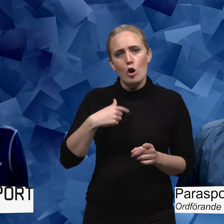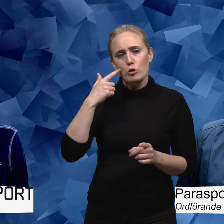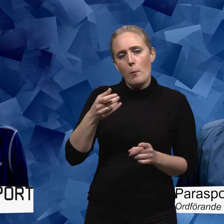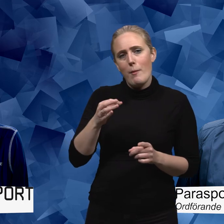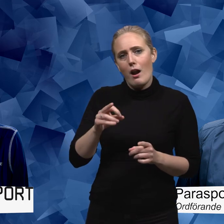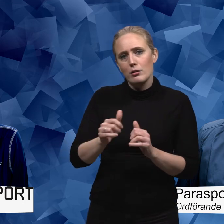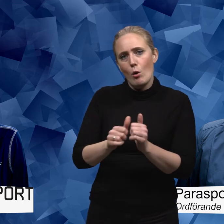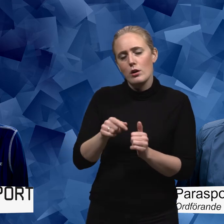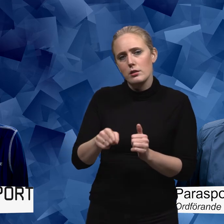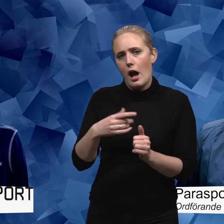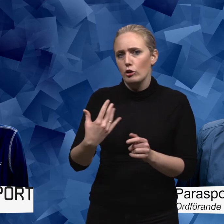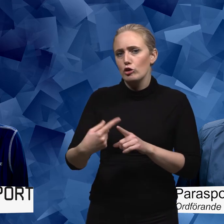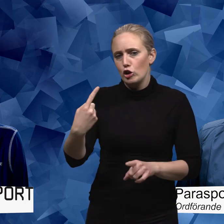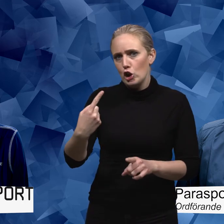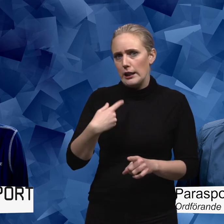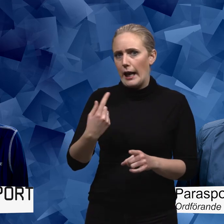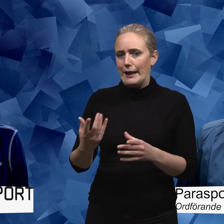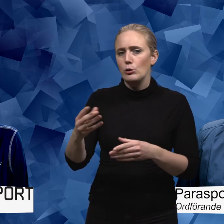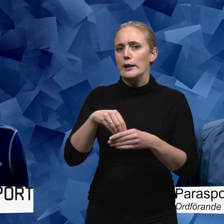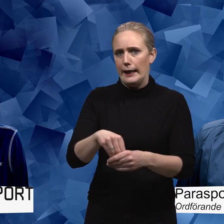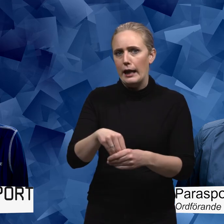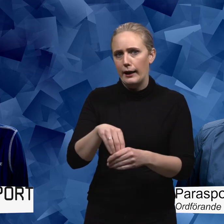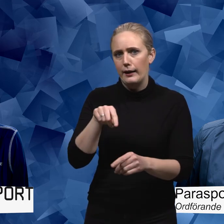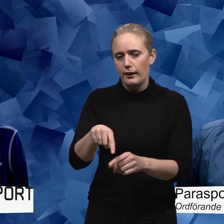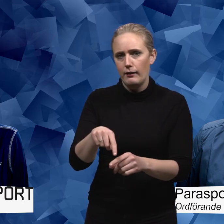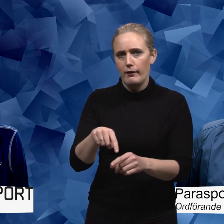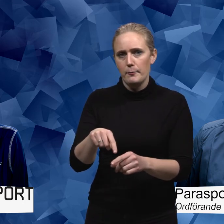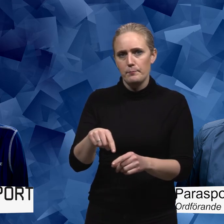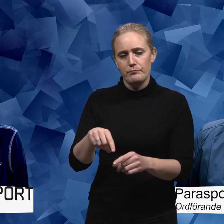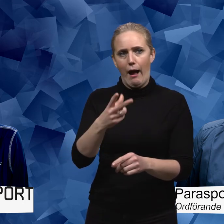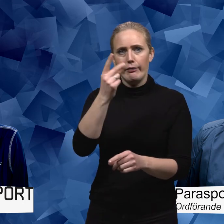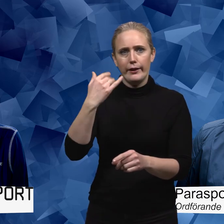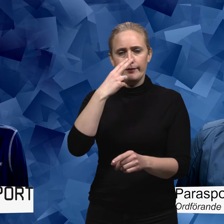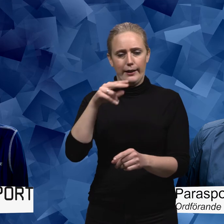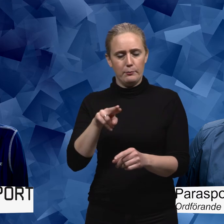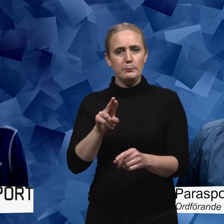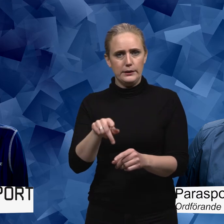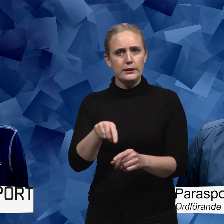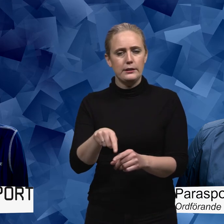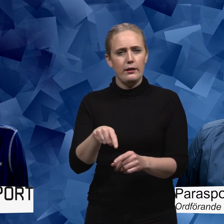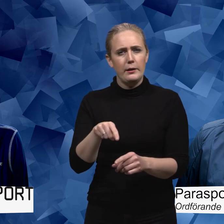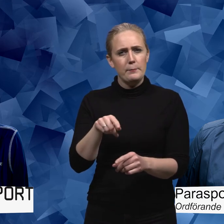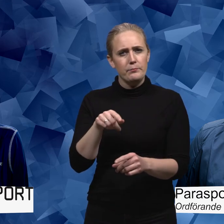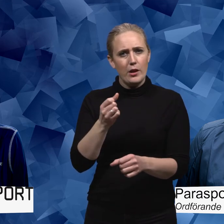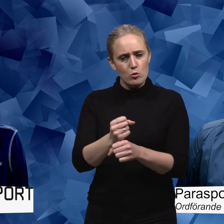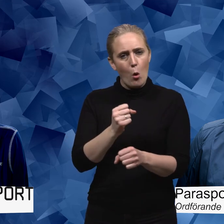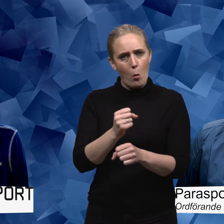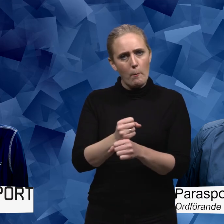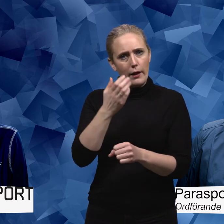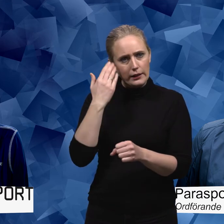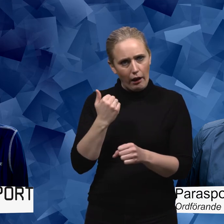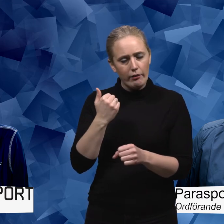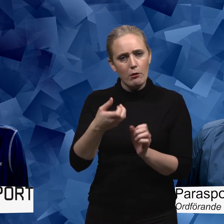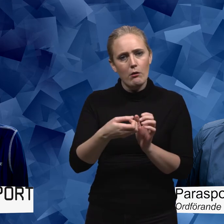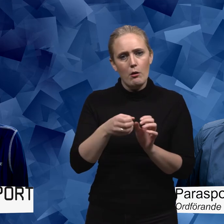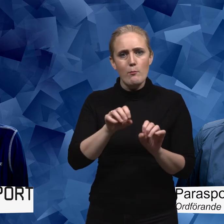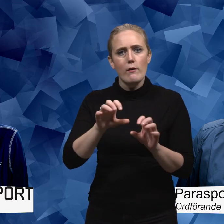tydlig inkluderingsdel. Och blir väldigt märkbart att det här är ett arbete som